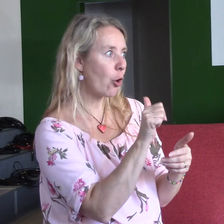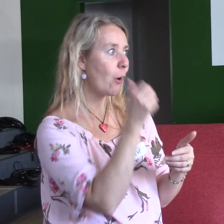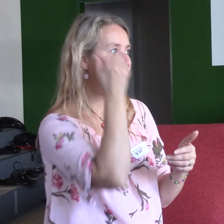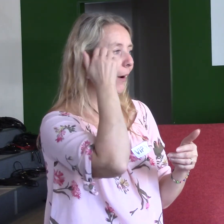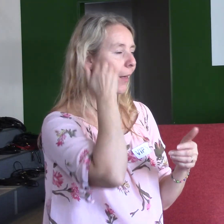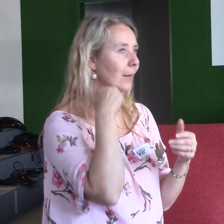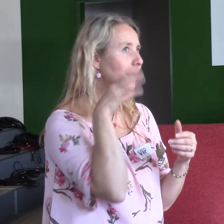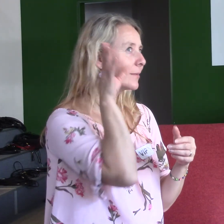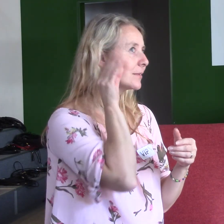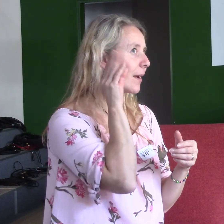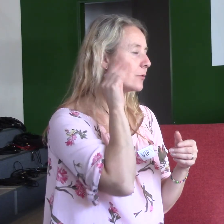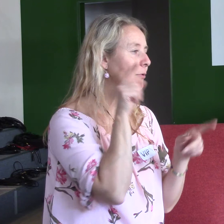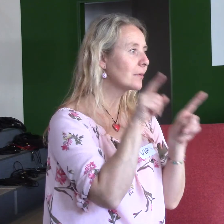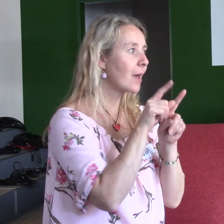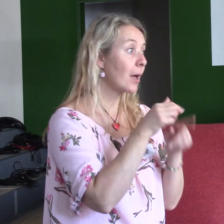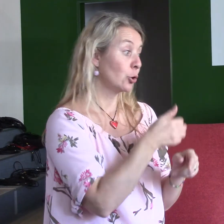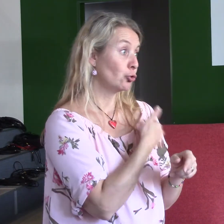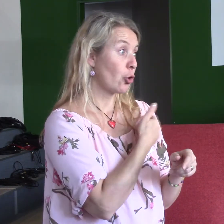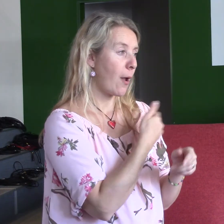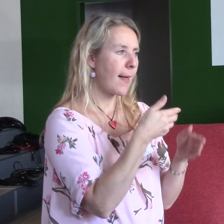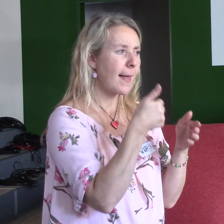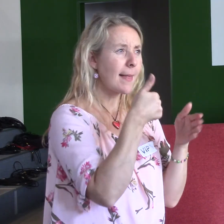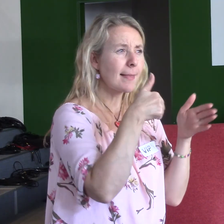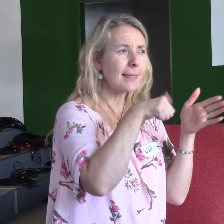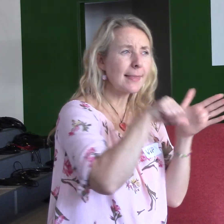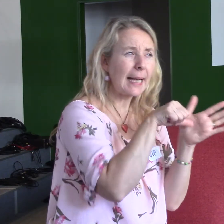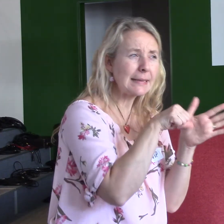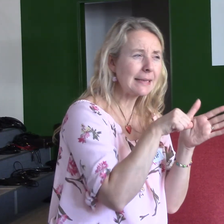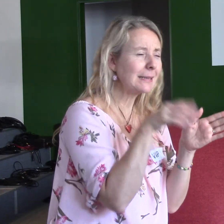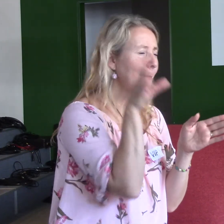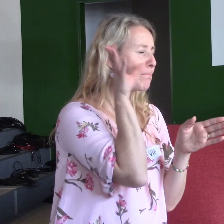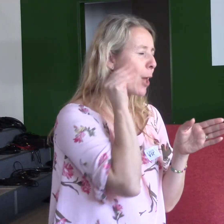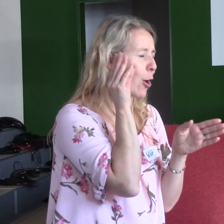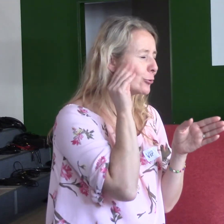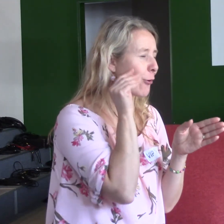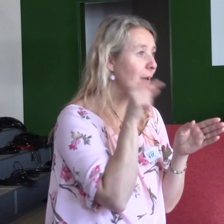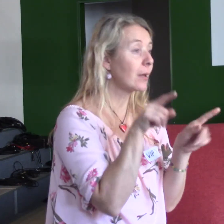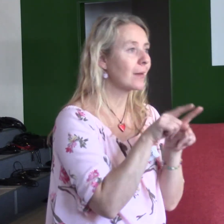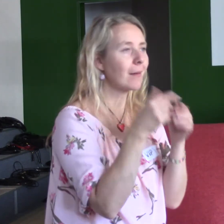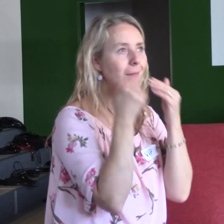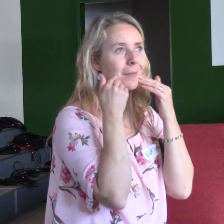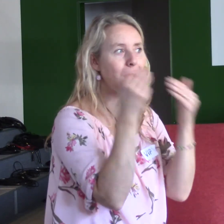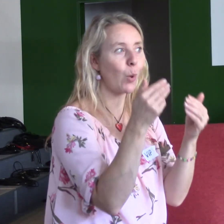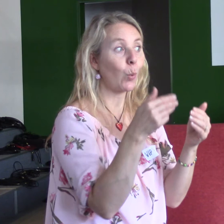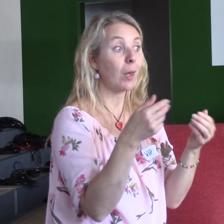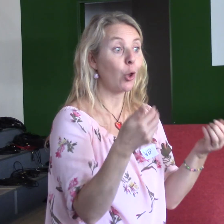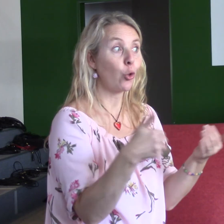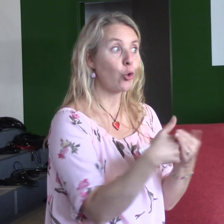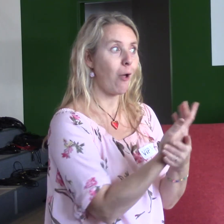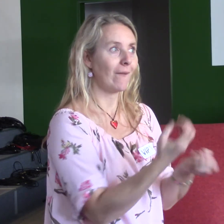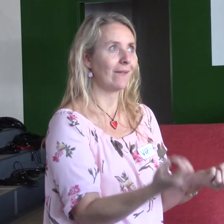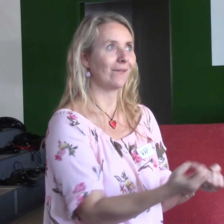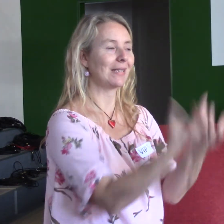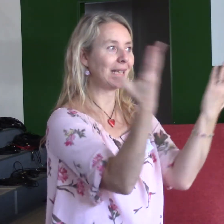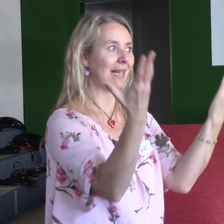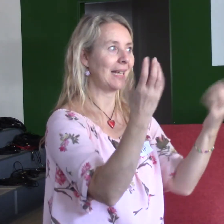oslovených na školách. Děkuju ti za každou mládež, která vznikla na Vsetíně, v Rožnově, v Bystřici a